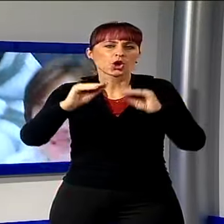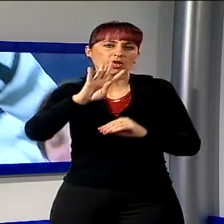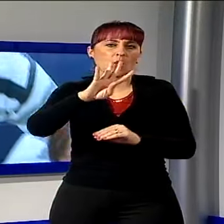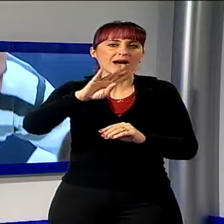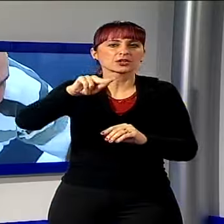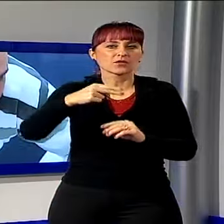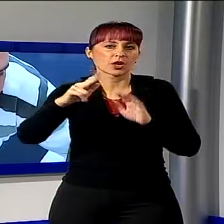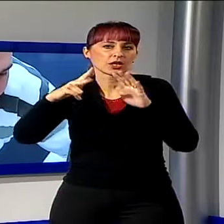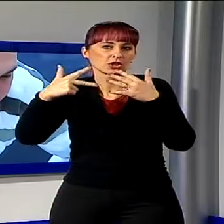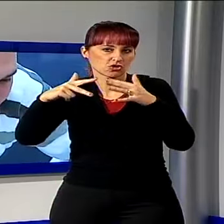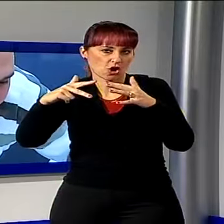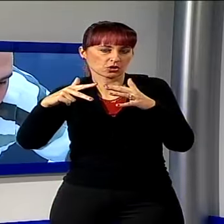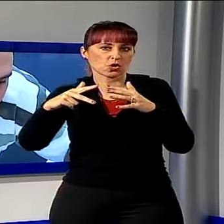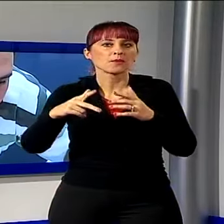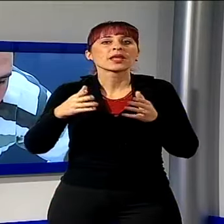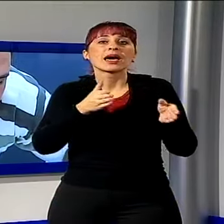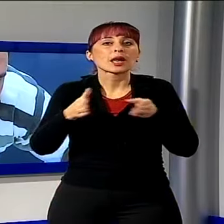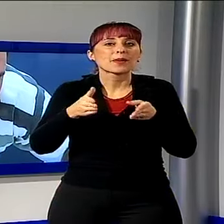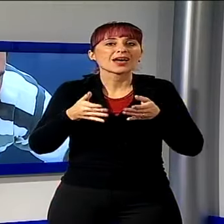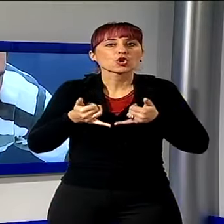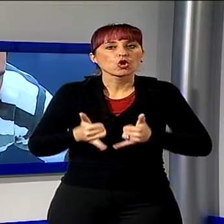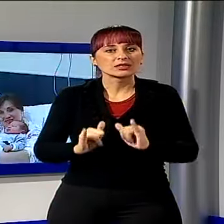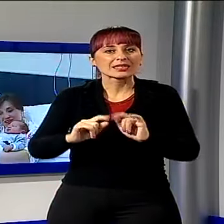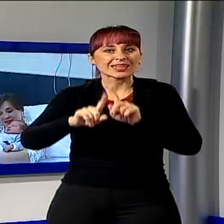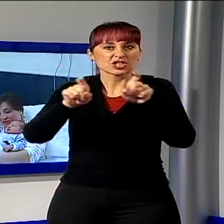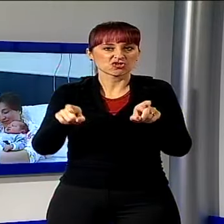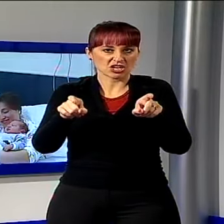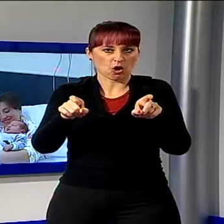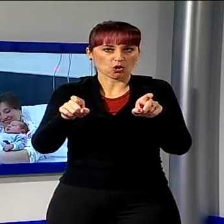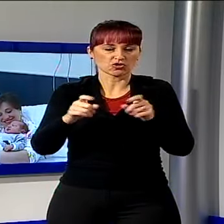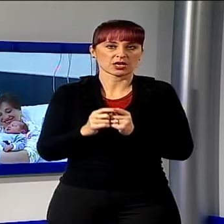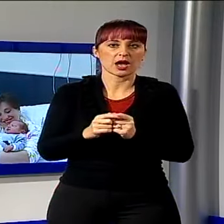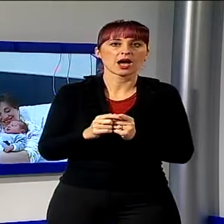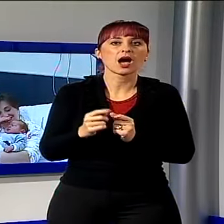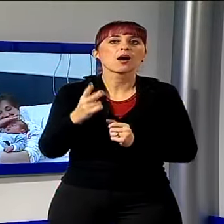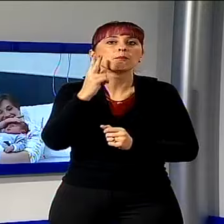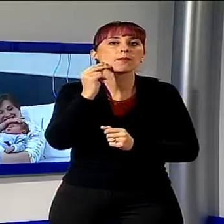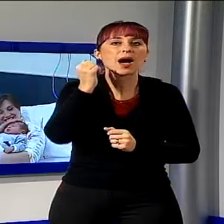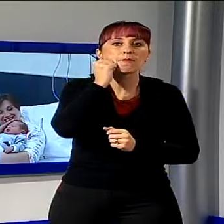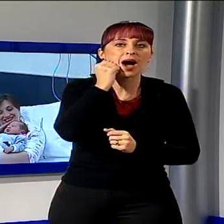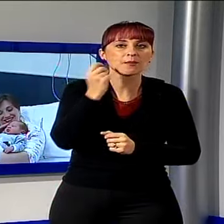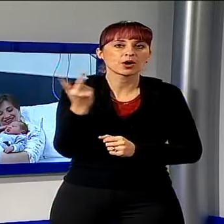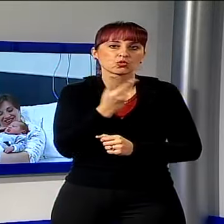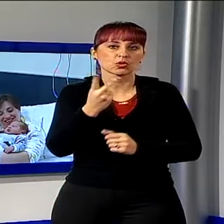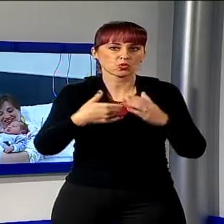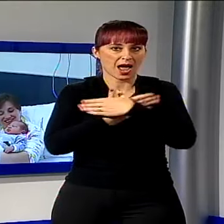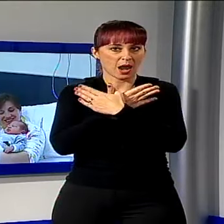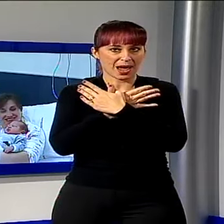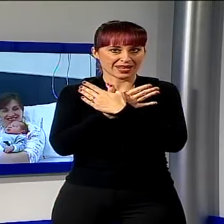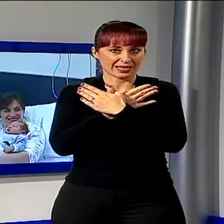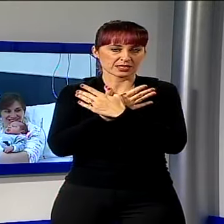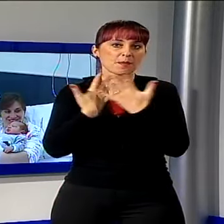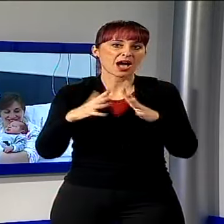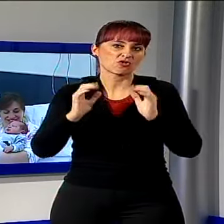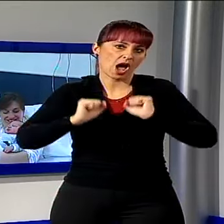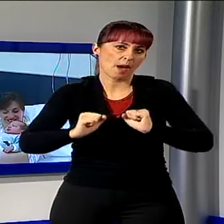reparto di ostetricia e ginecologia diretto da Gianluca Bracco. Per il papà Bledian e la mamma Brisida, entrambi albanesi da